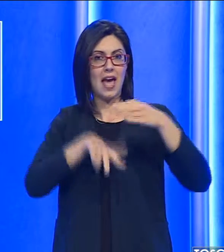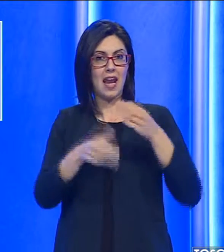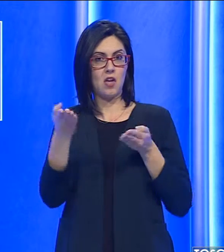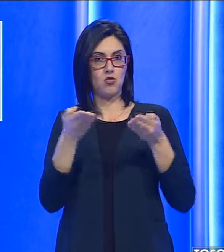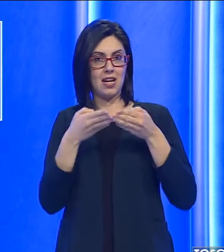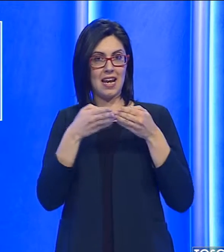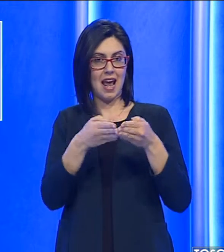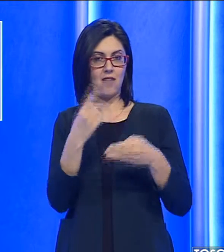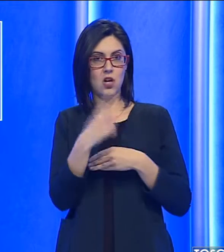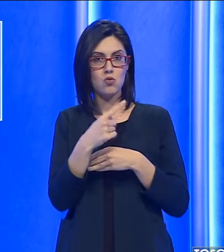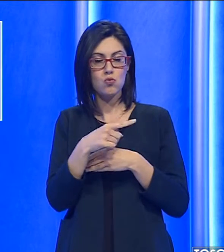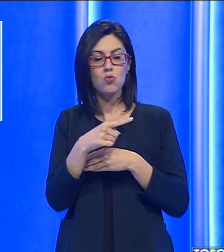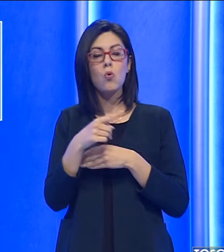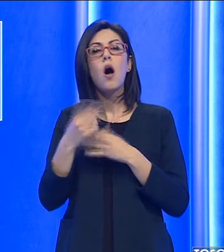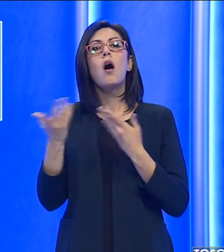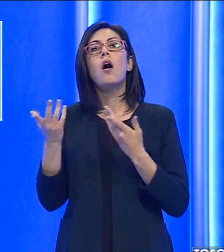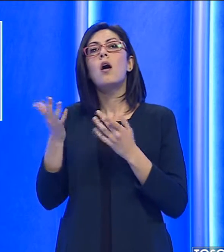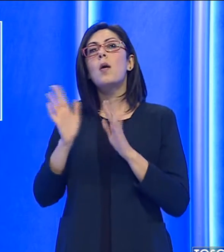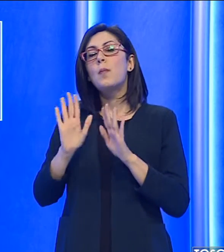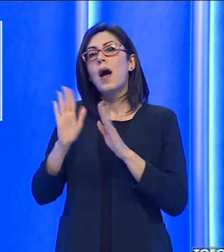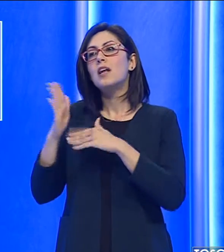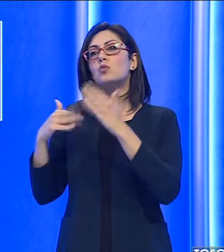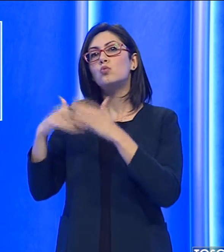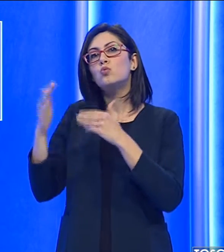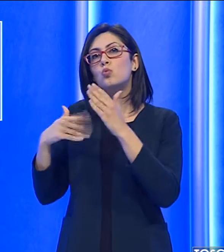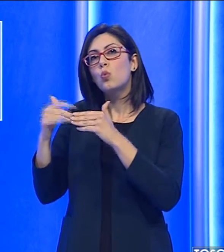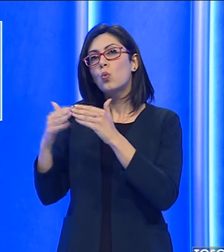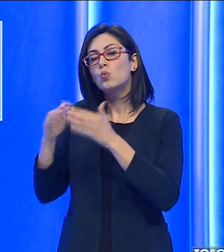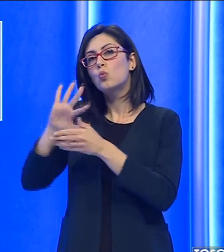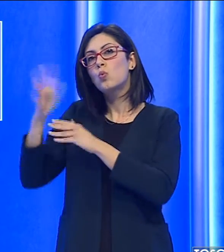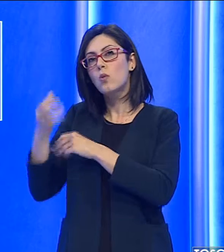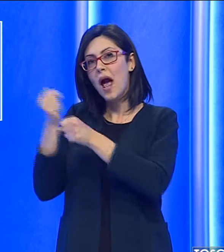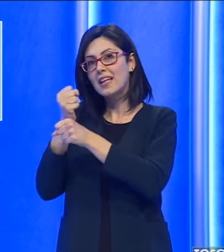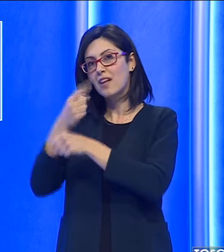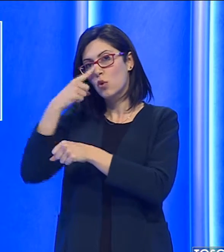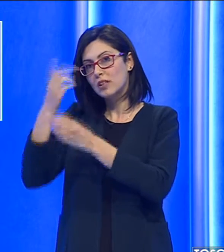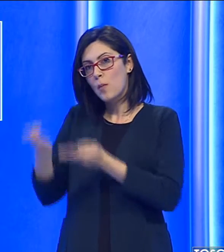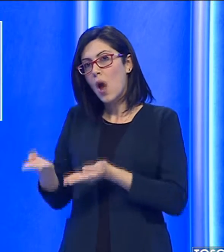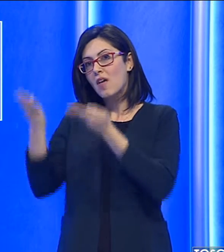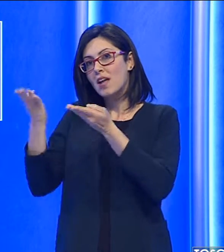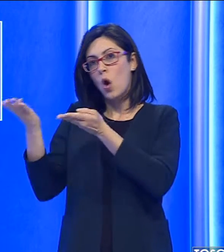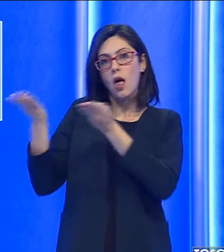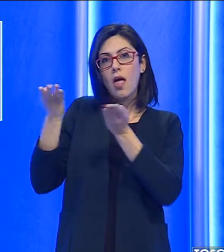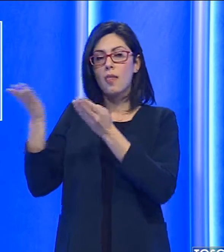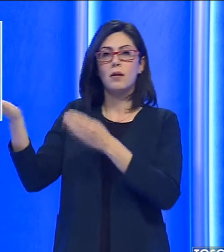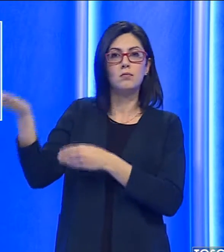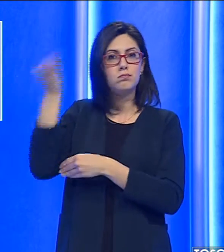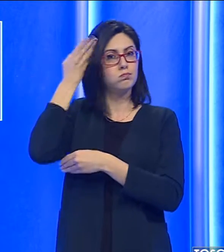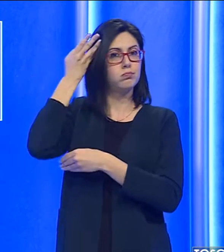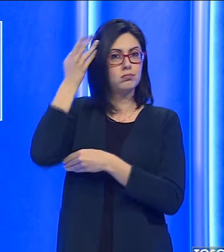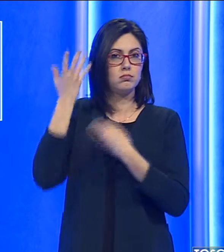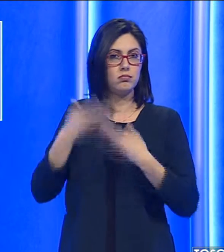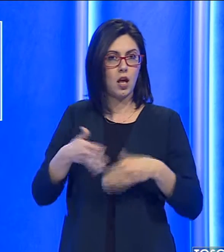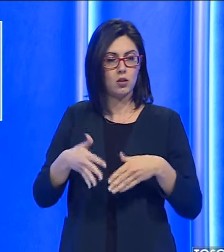quando si è mossa parte della struttura di un ponte elevatore che lo ha colpito alla